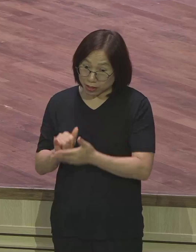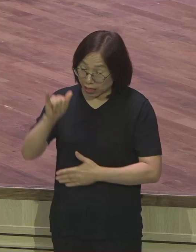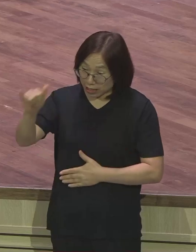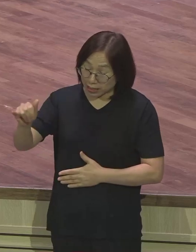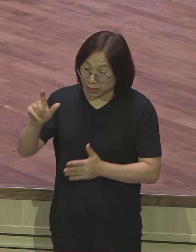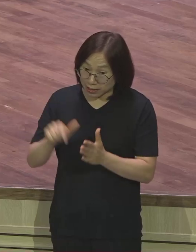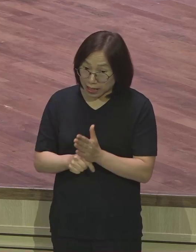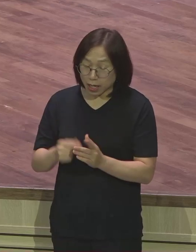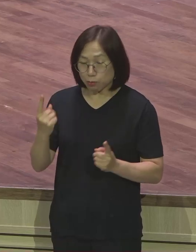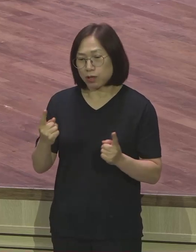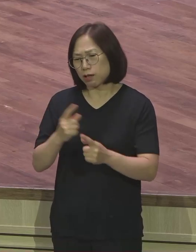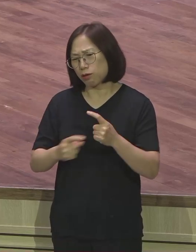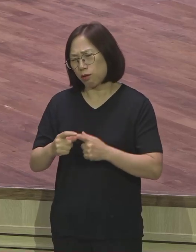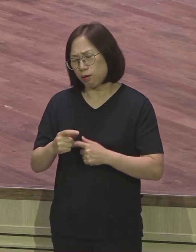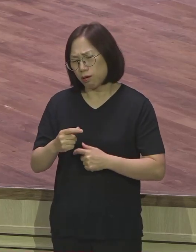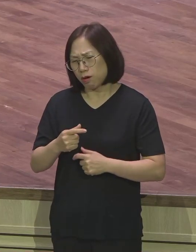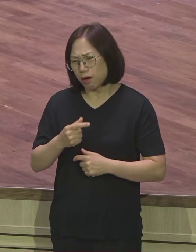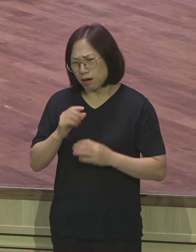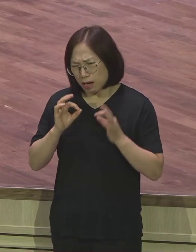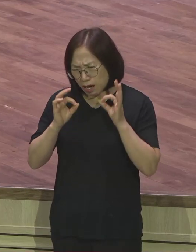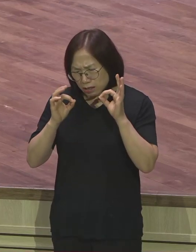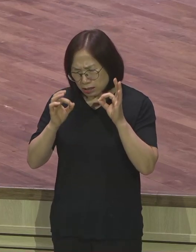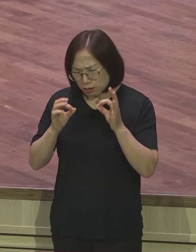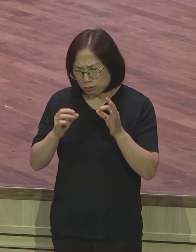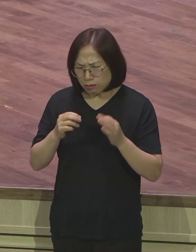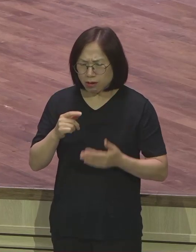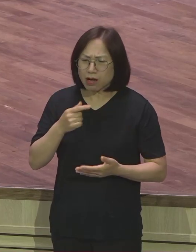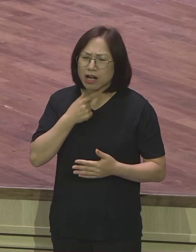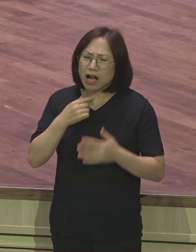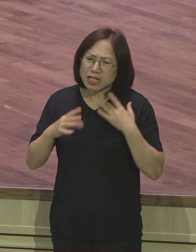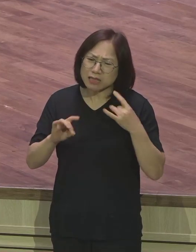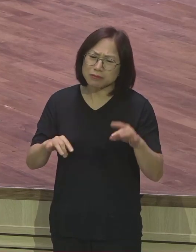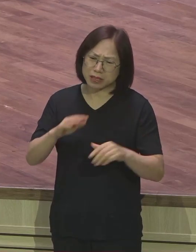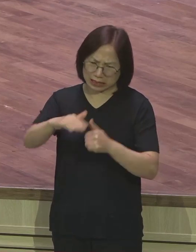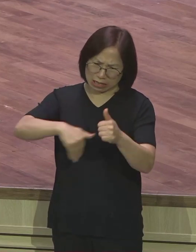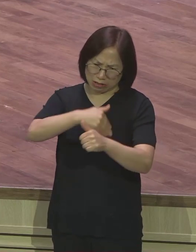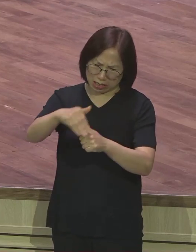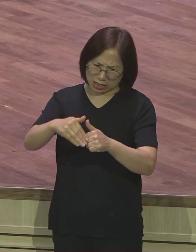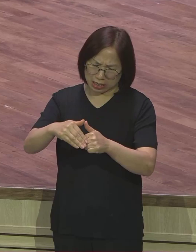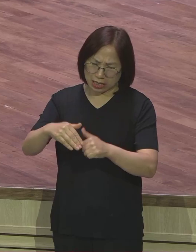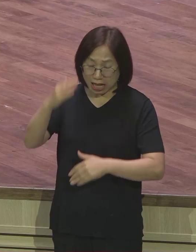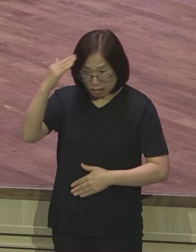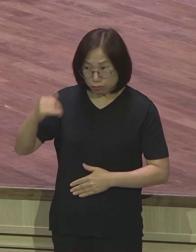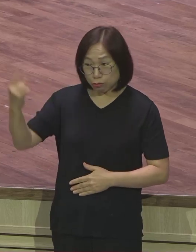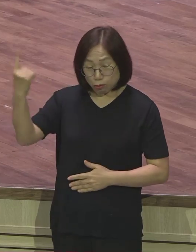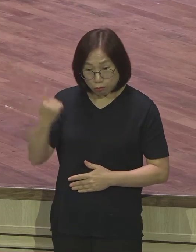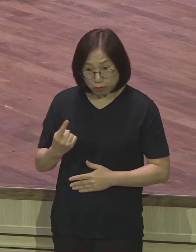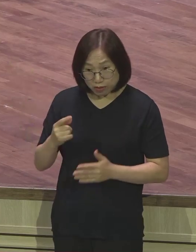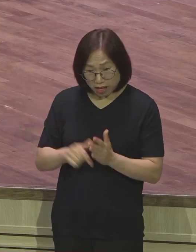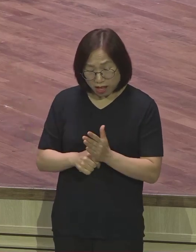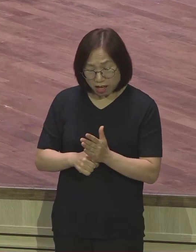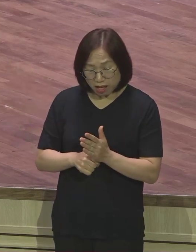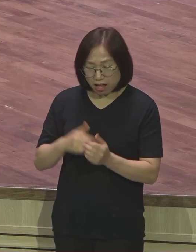간절하고 더 갈급하고 더 절박한 상황이었습니다. 그때 하나님께서 저에게 은혜 주셔서